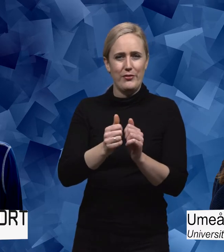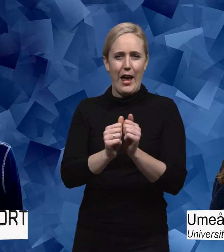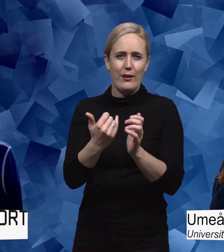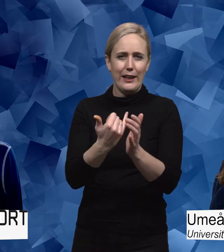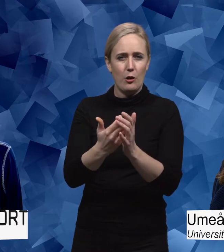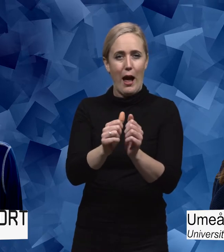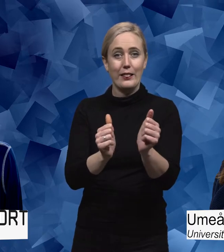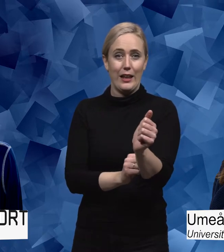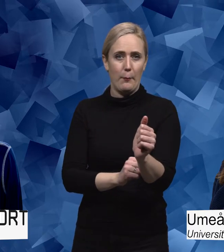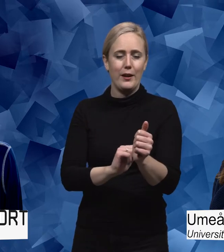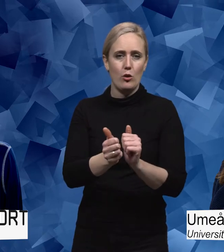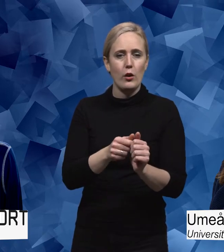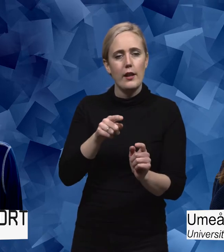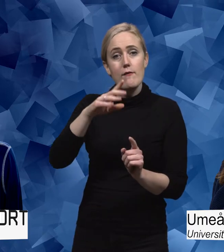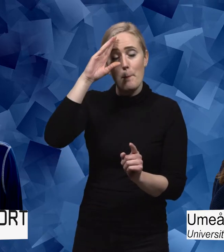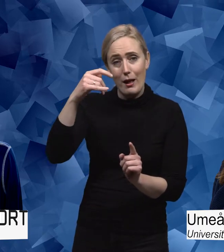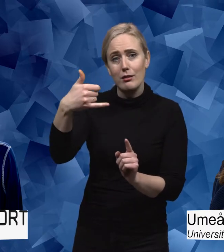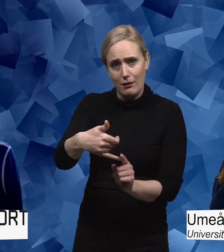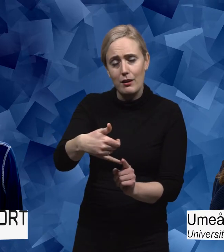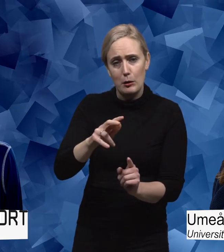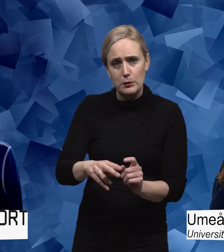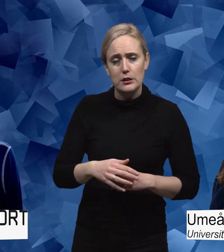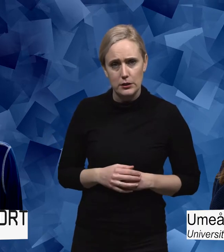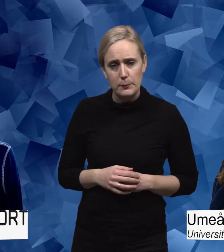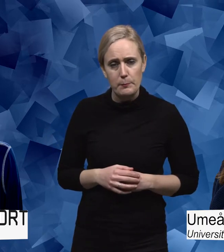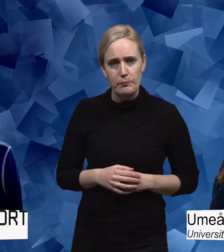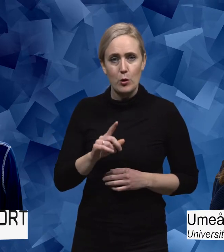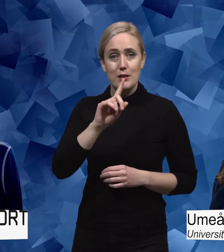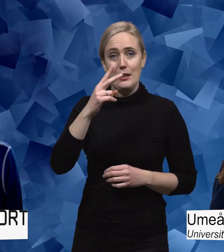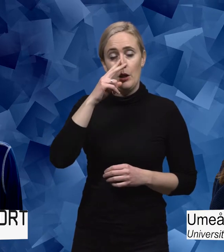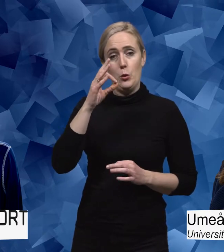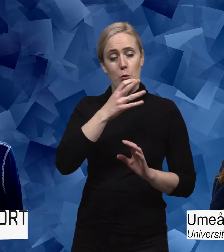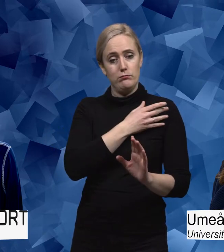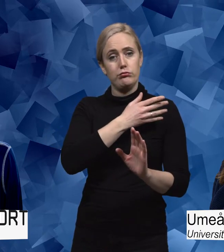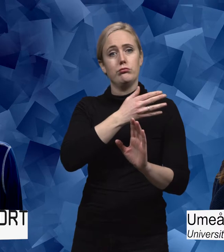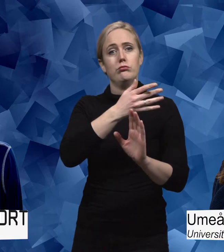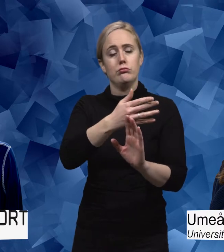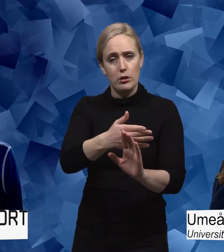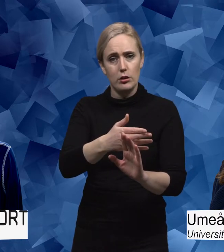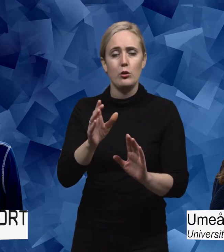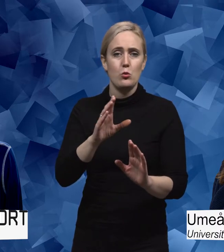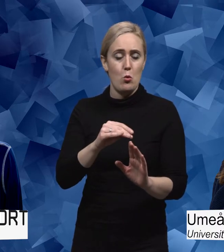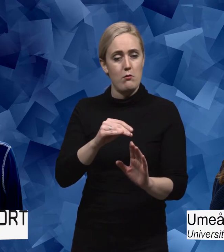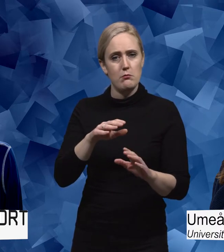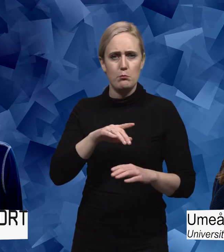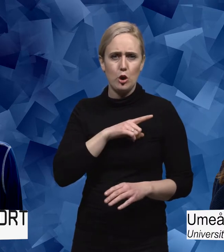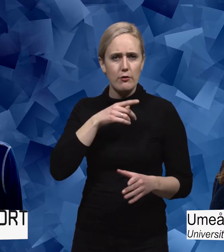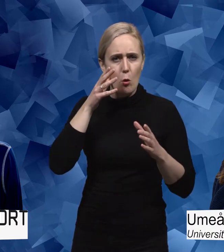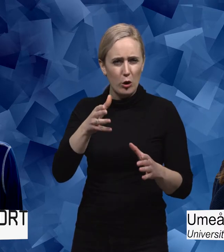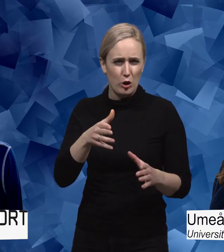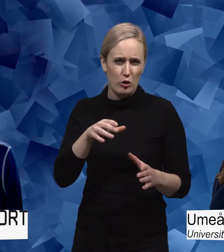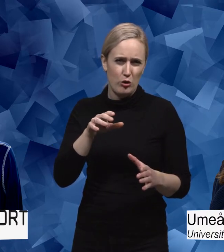benämndes som handikappidrotten var ju framförallt för män. Och sen om man tittar från historien och framåt, om man fokuserar på just